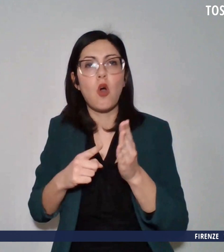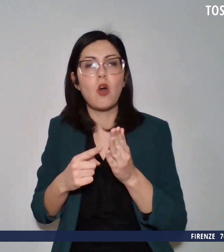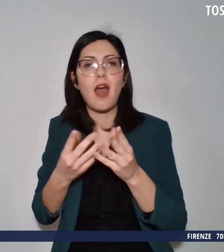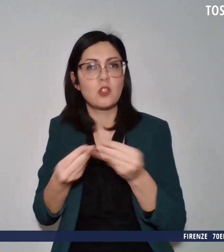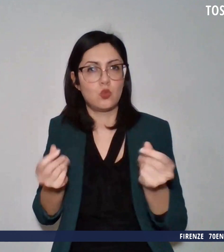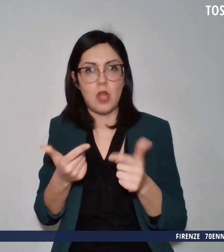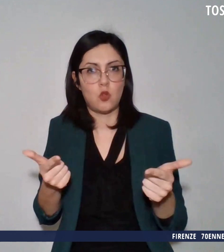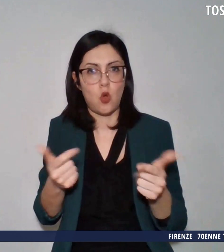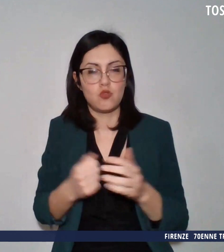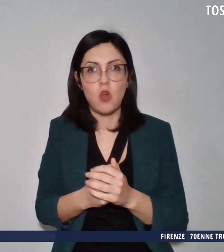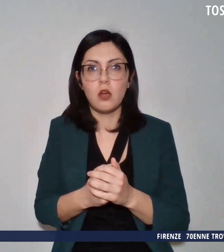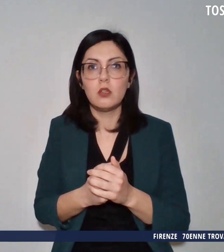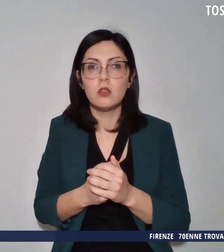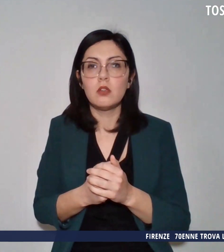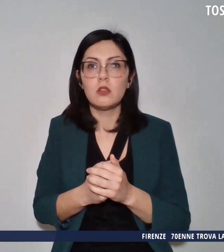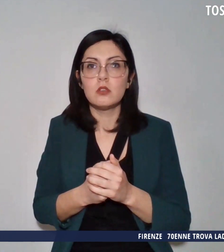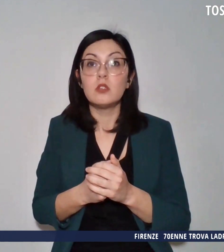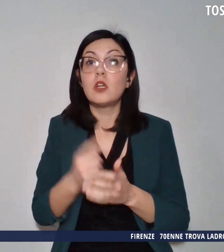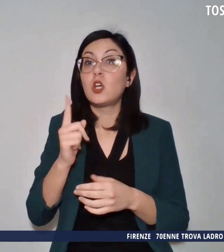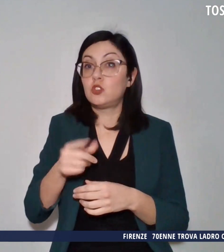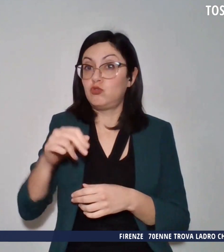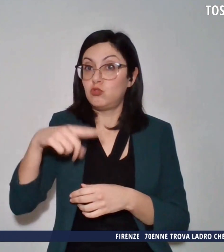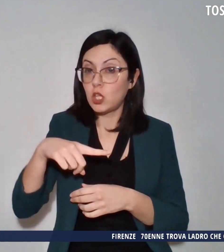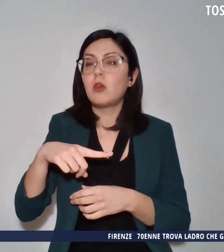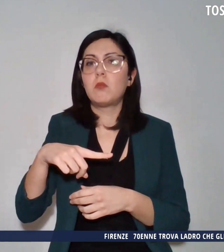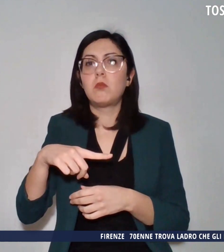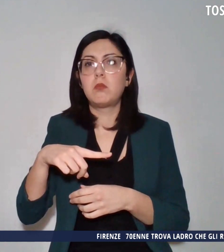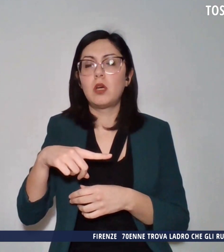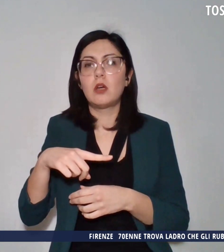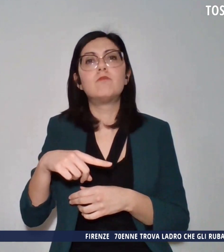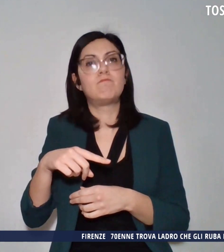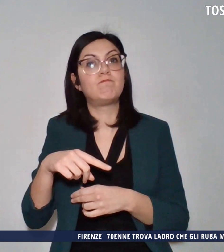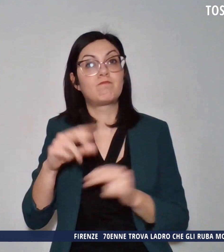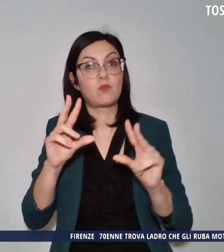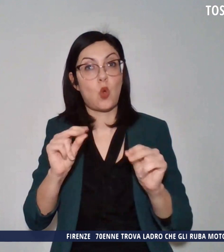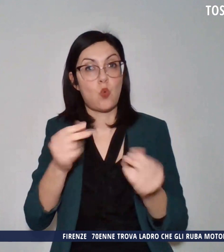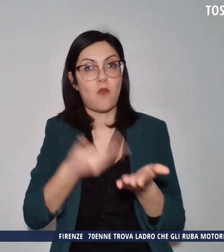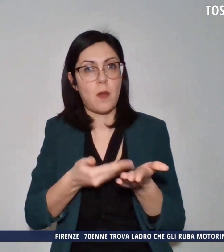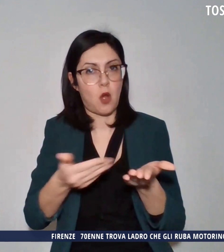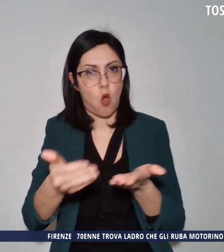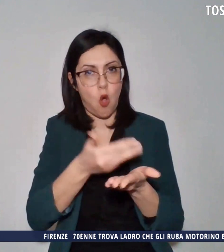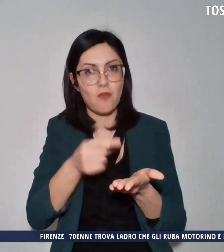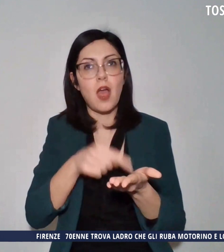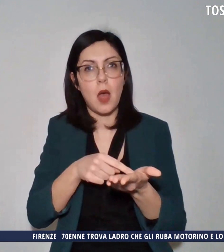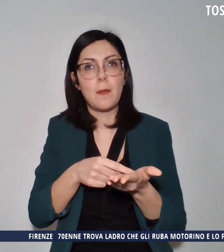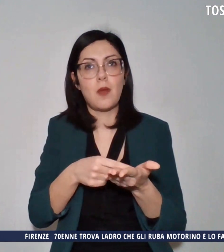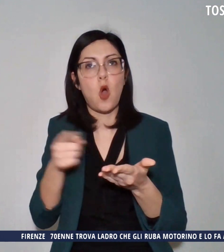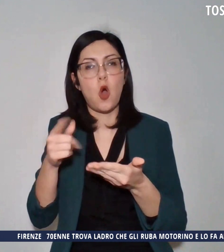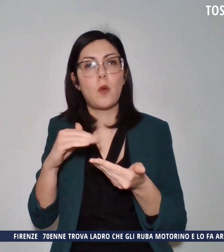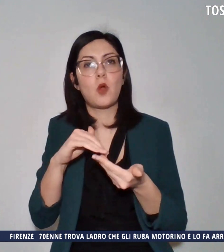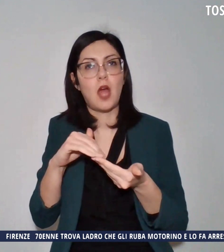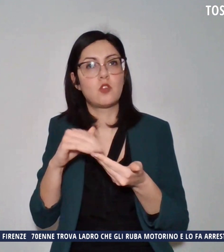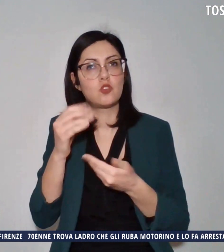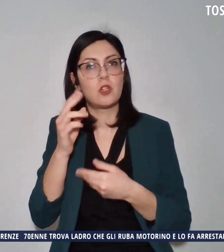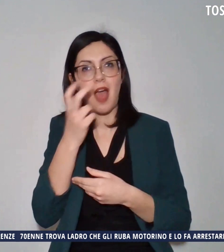GIP avrebbe preso nota di nuove prove presentate dal team legale della famiglia